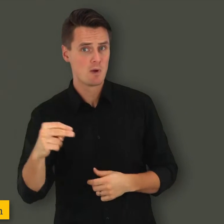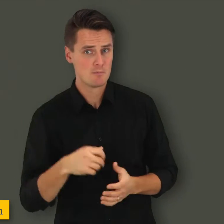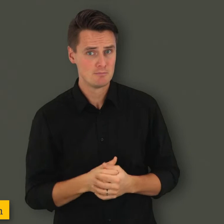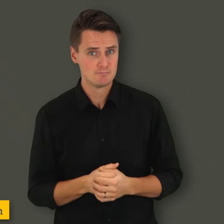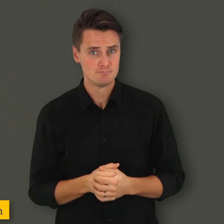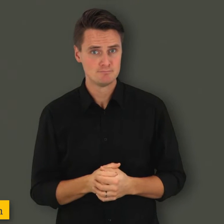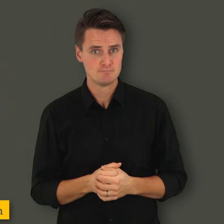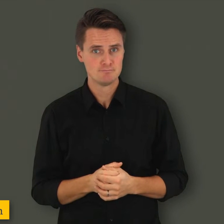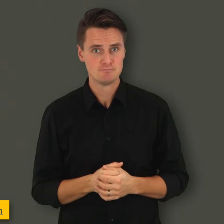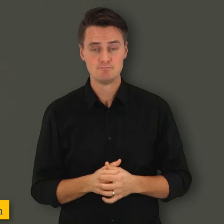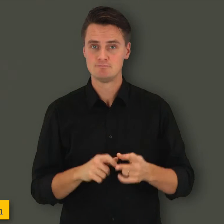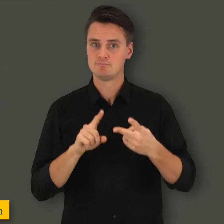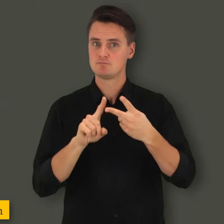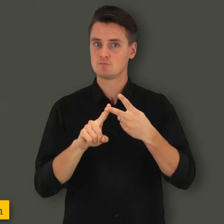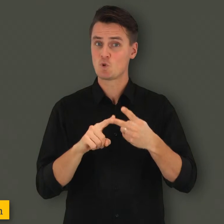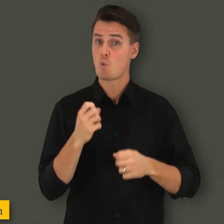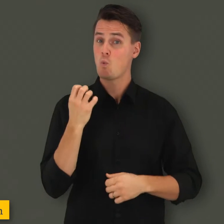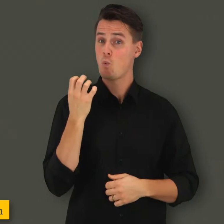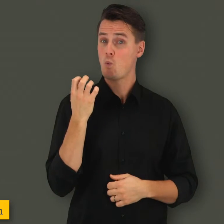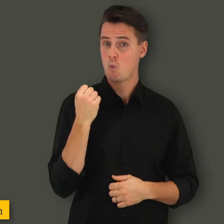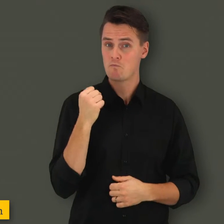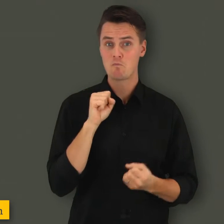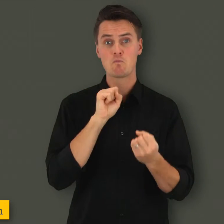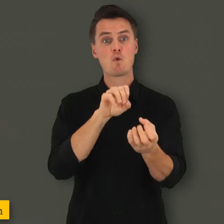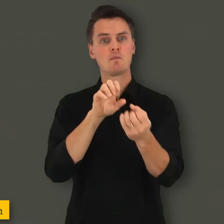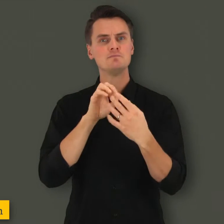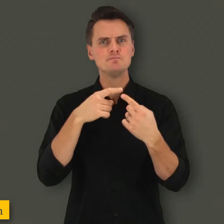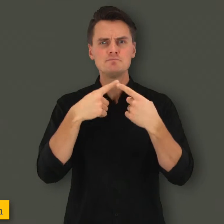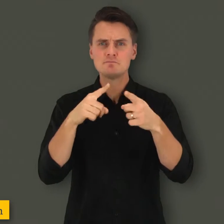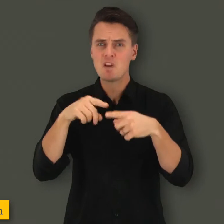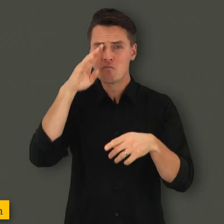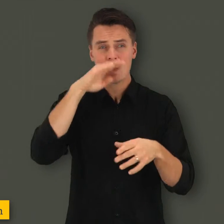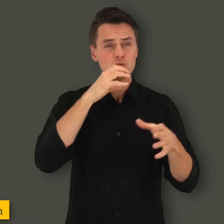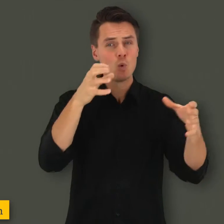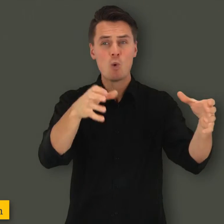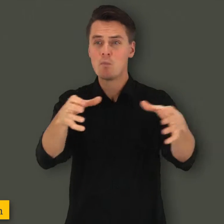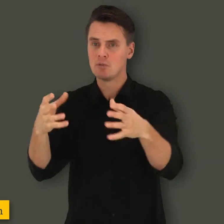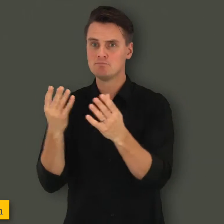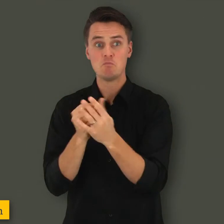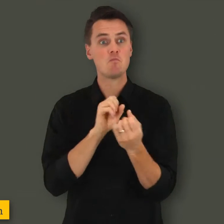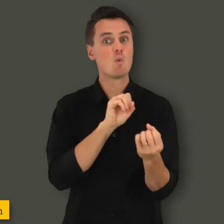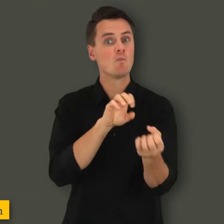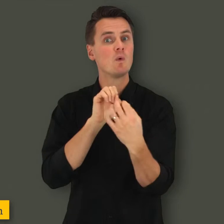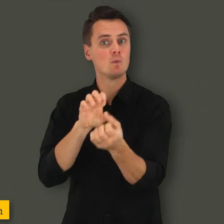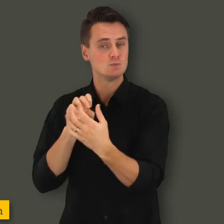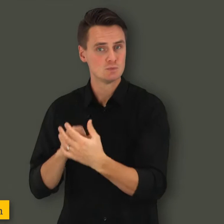näkökulmasta Kykyä olla vuorovaikutuksessa eri väestöryhmien kanssa